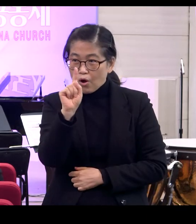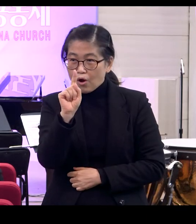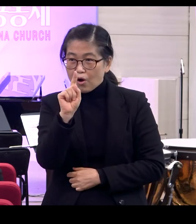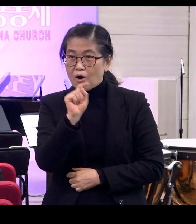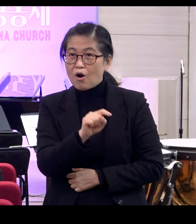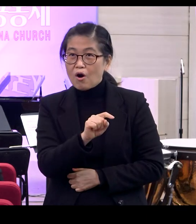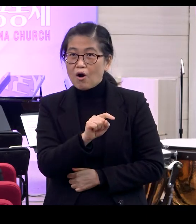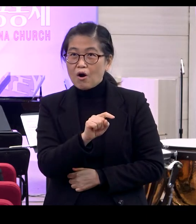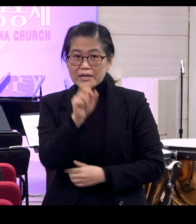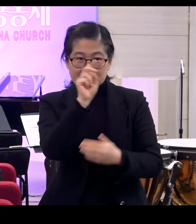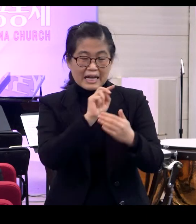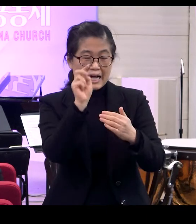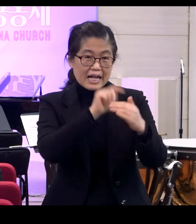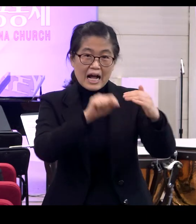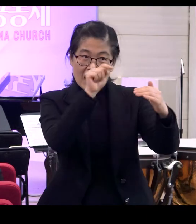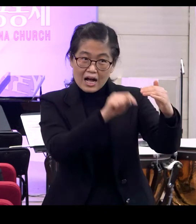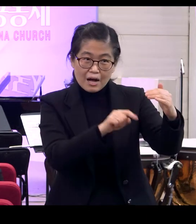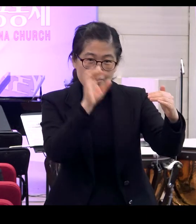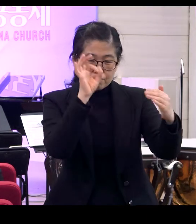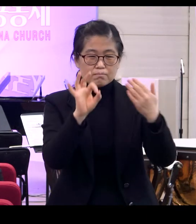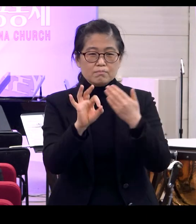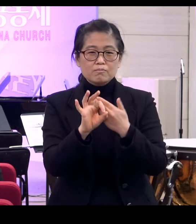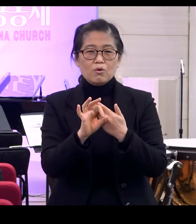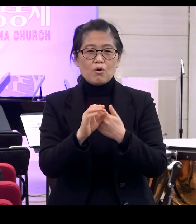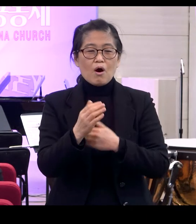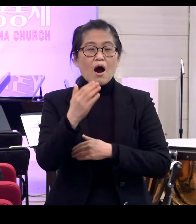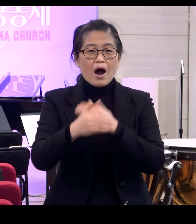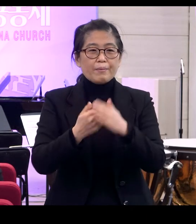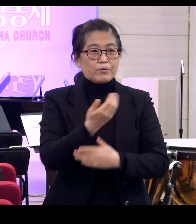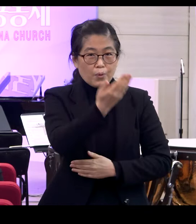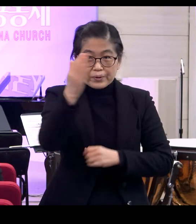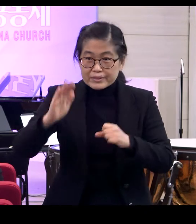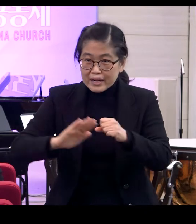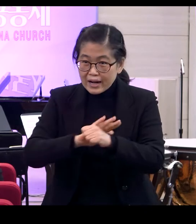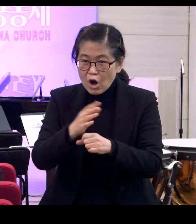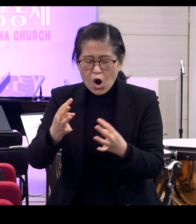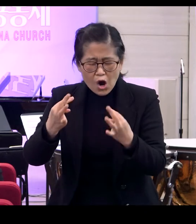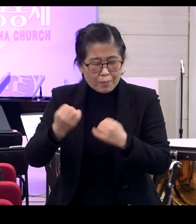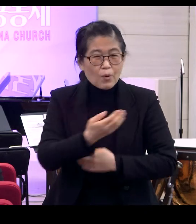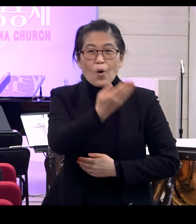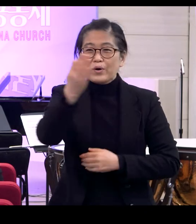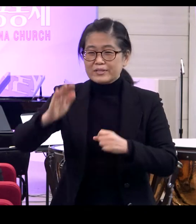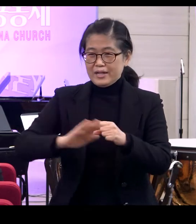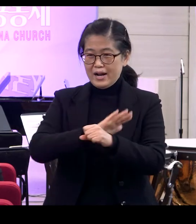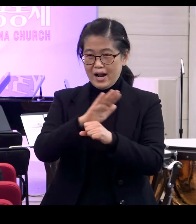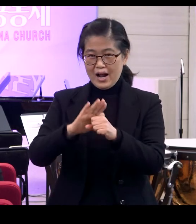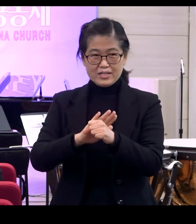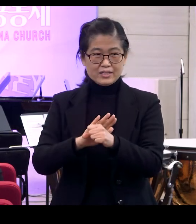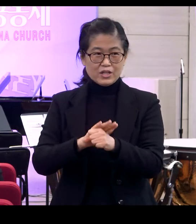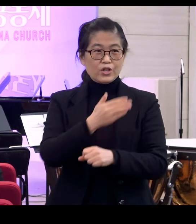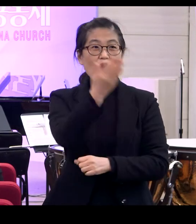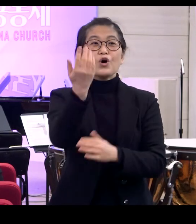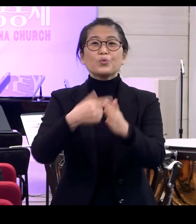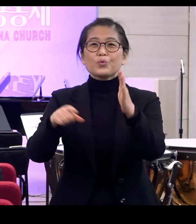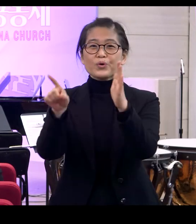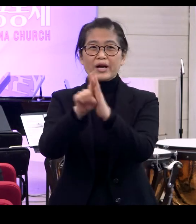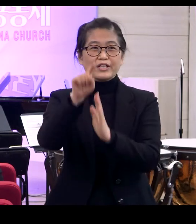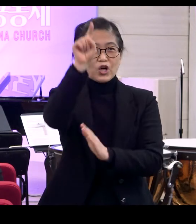하면요 그 찬양 가운데 하나님은 너를 사랑해 얼마나 너를 사랑하시는지 너를 위해 저